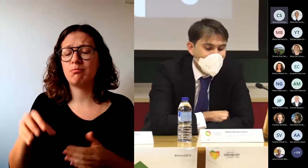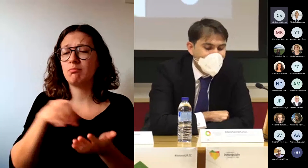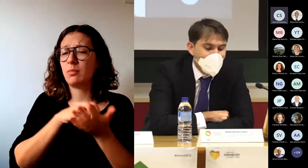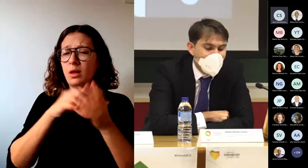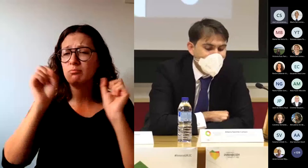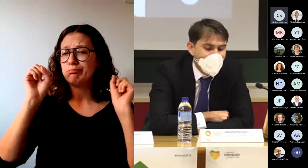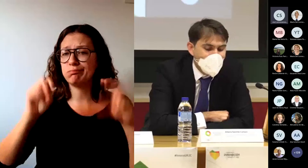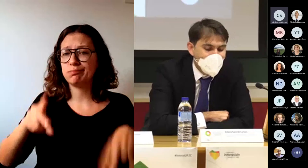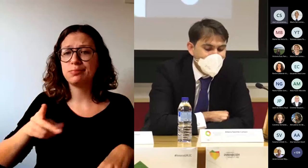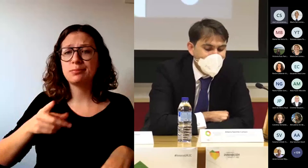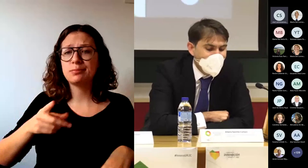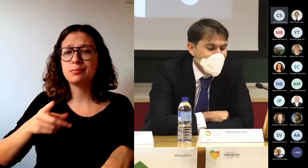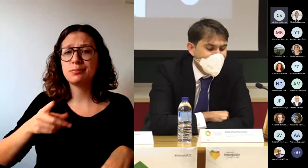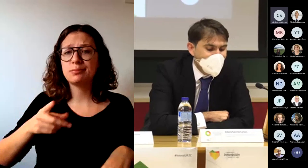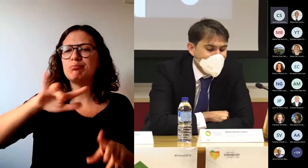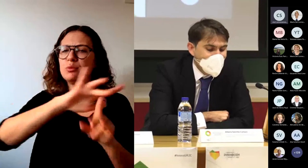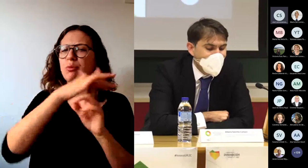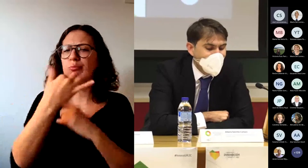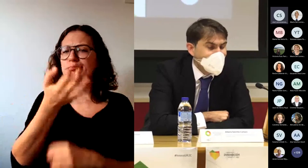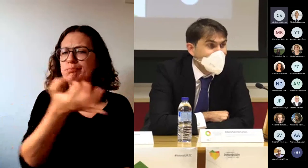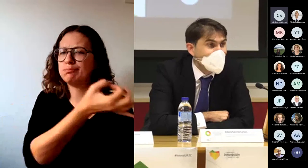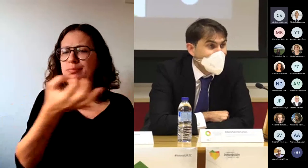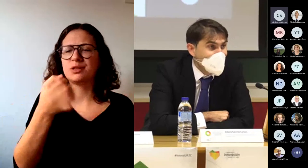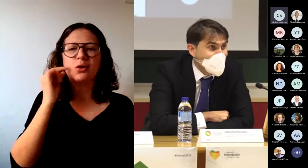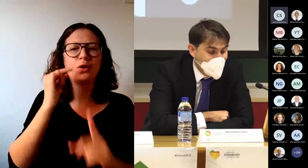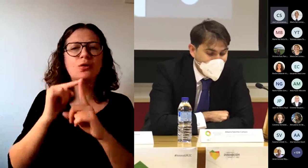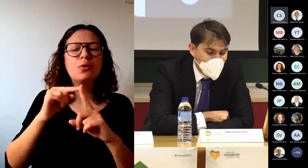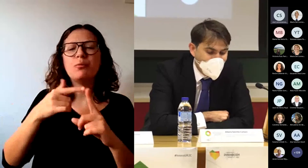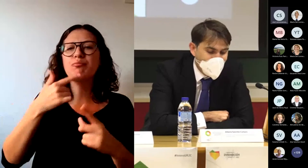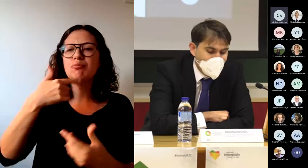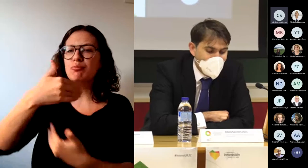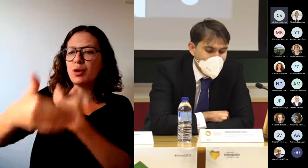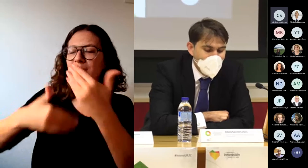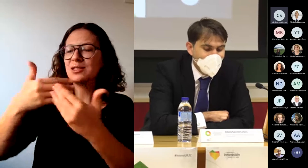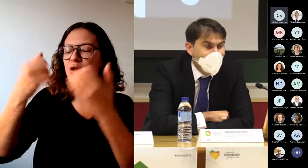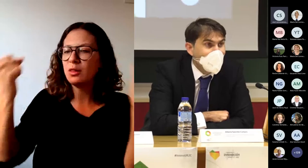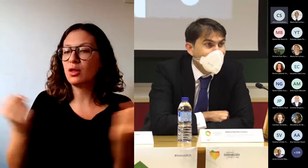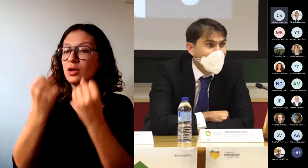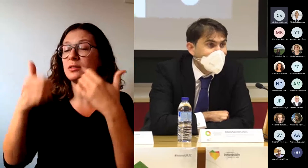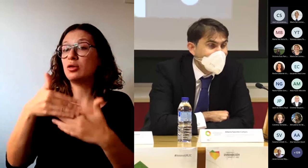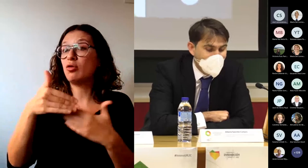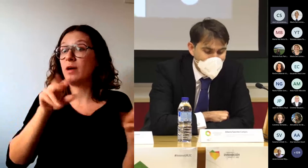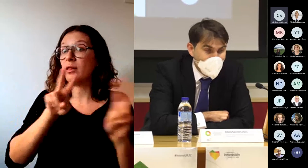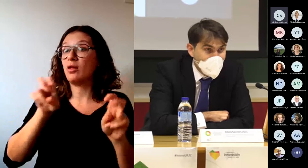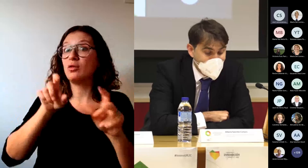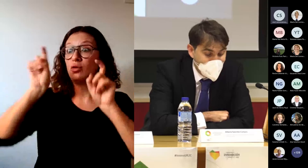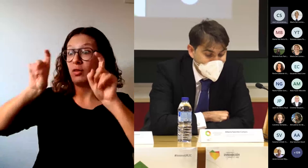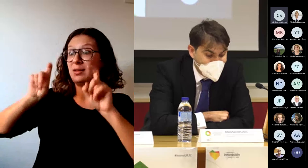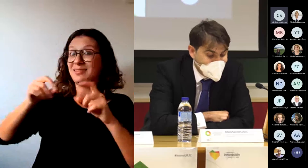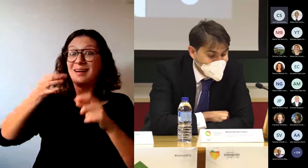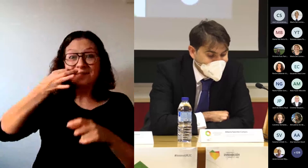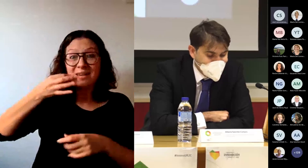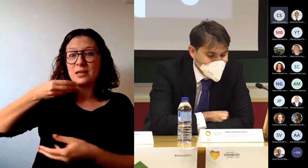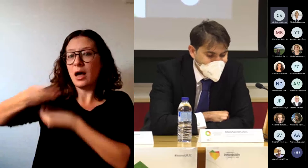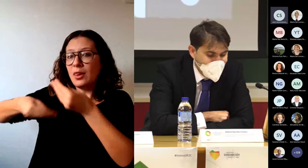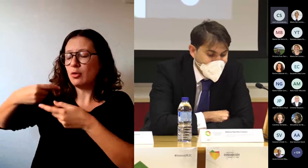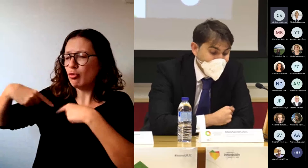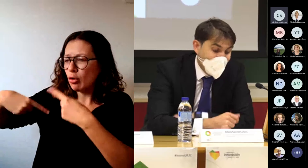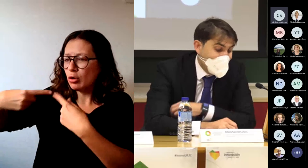en el marco propicio para poner de manifiesto los procesos y acciones de innovación docente que día a día se desarrollan en nuestra universidad.